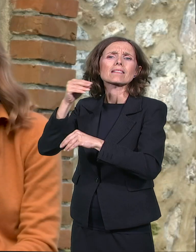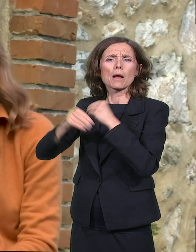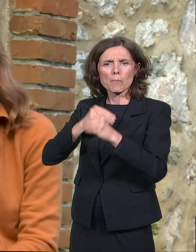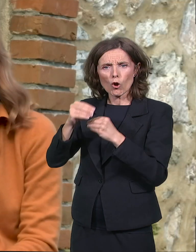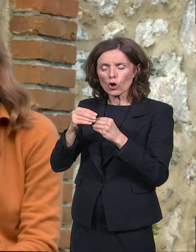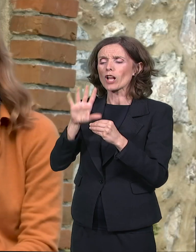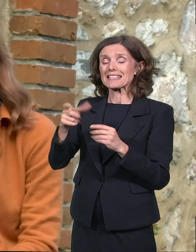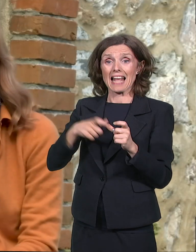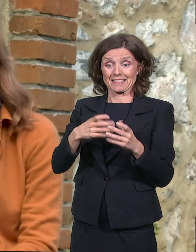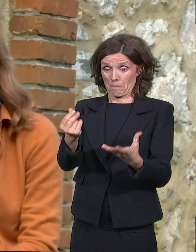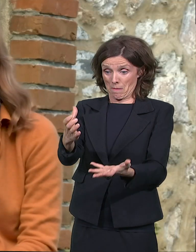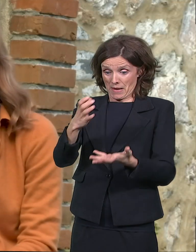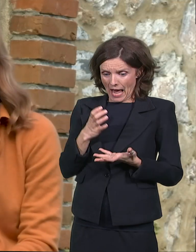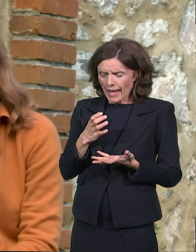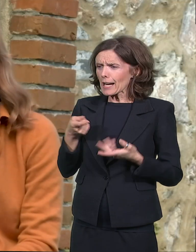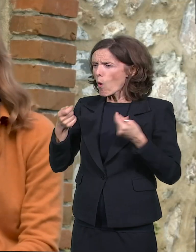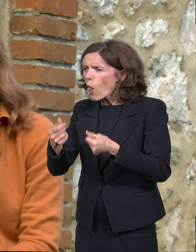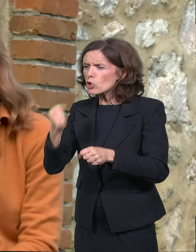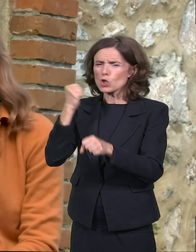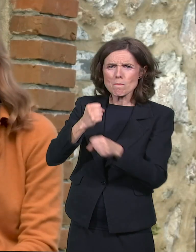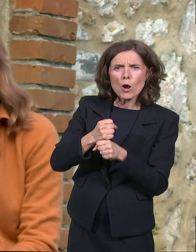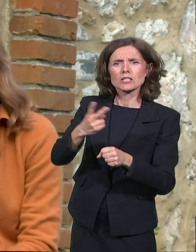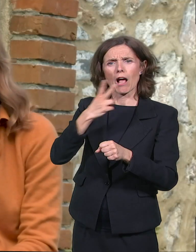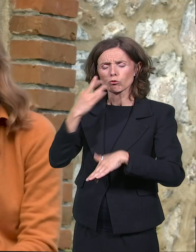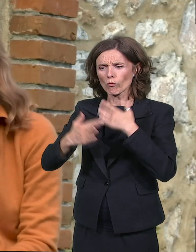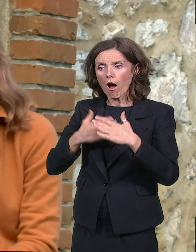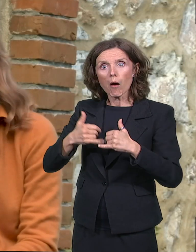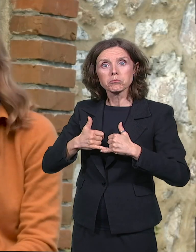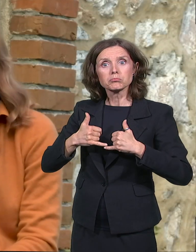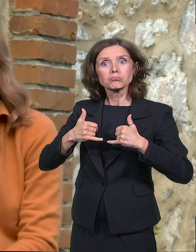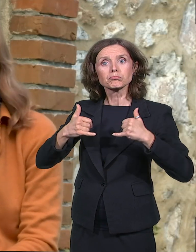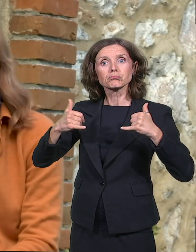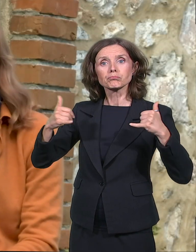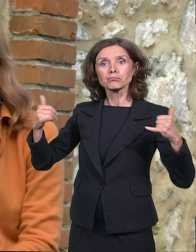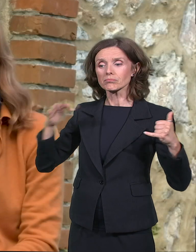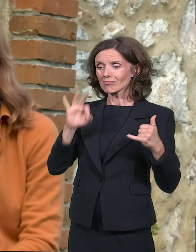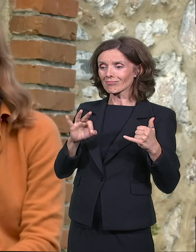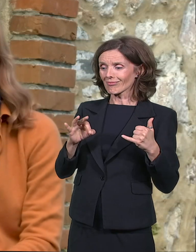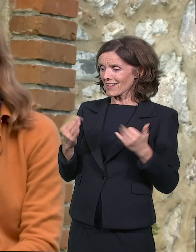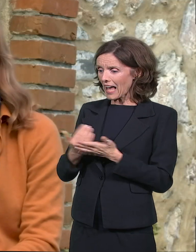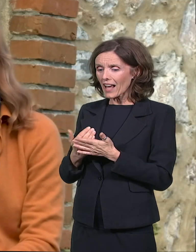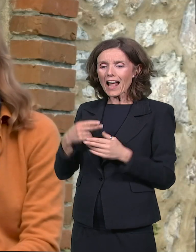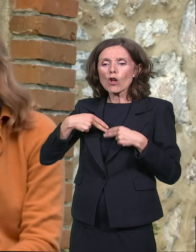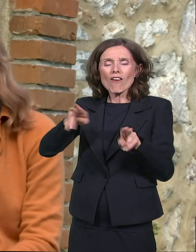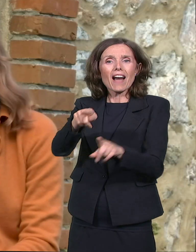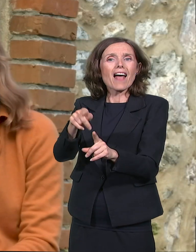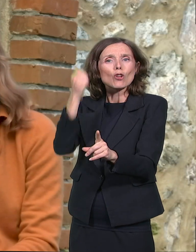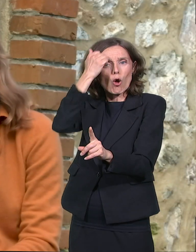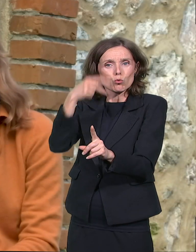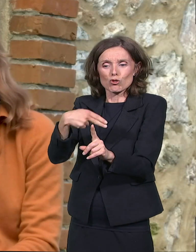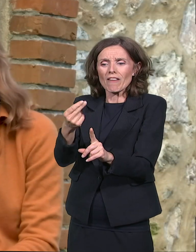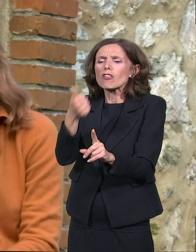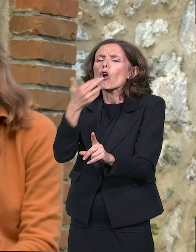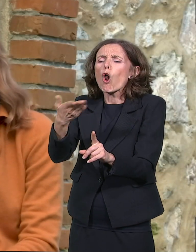duvanom i posao je počeo da se razvija. Zatim i Agi vratio novac čak i više od pozamljenog. A kada se obogatio,